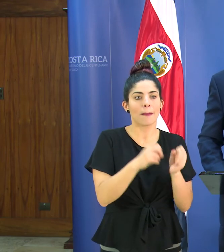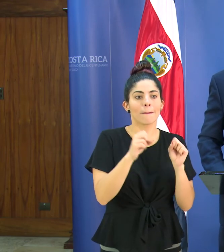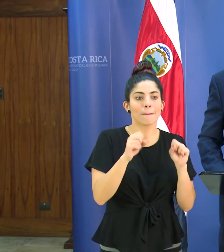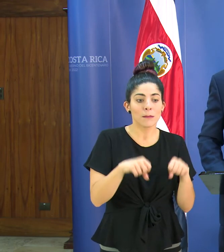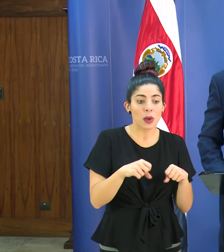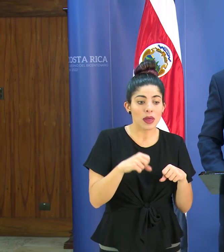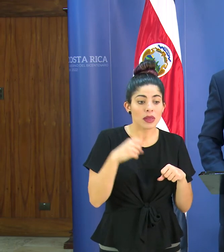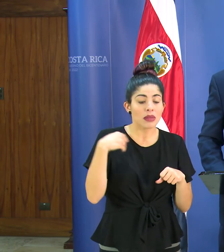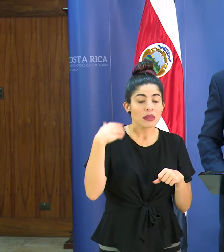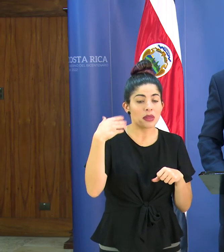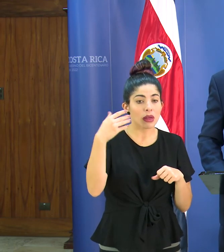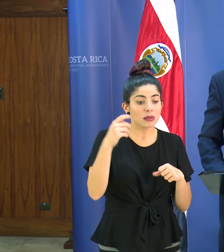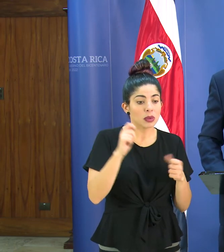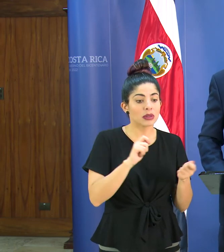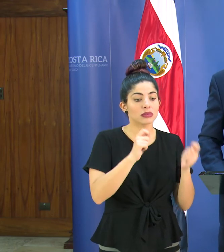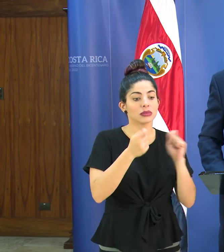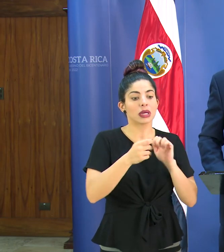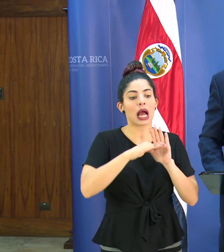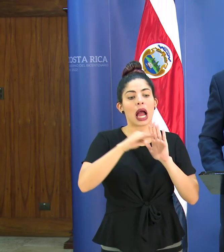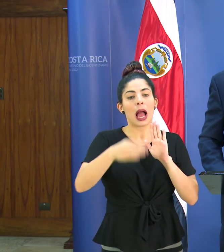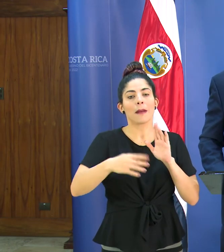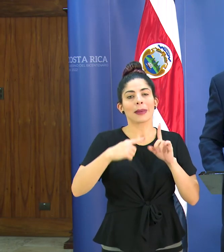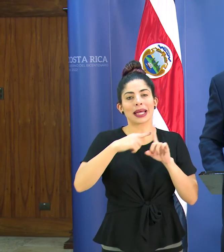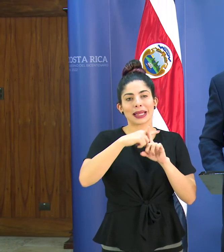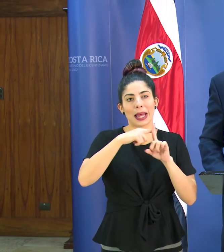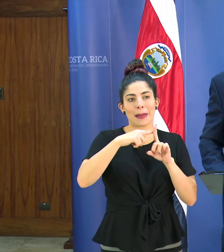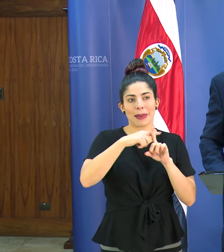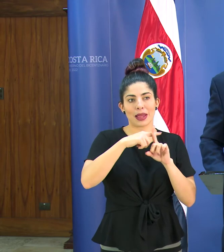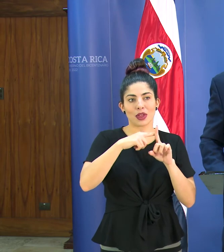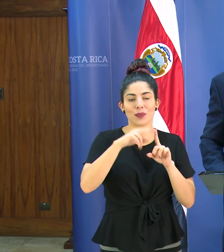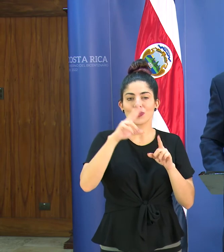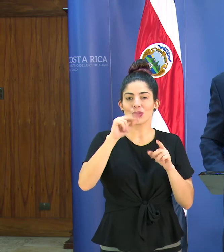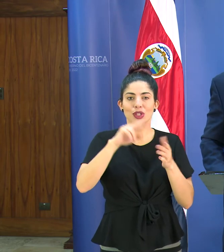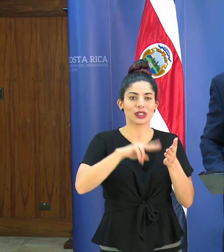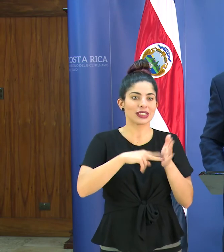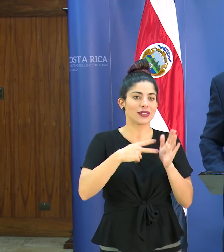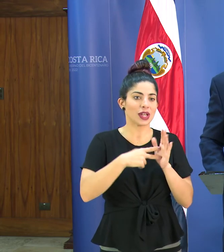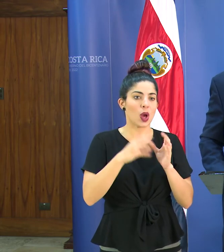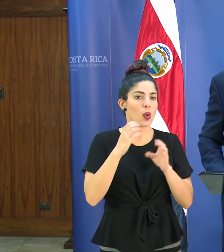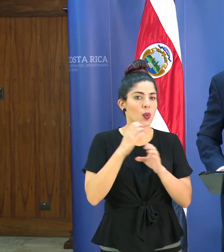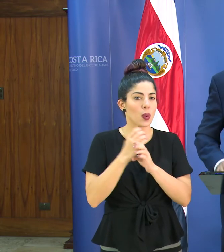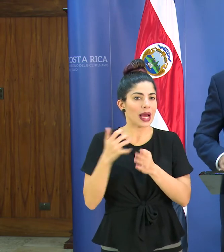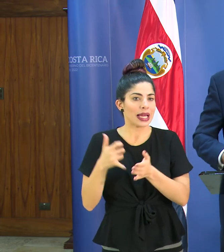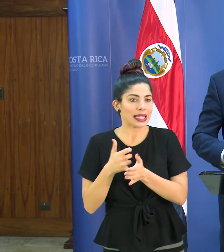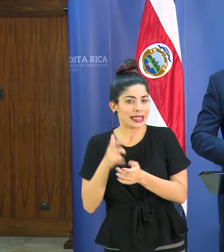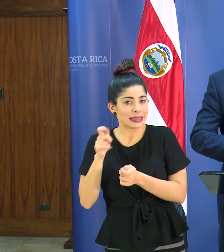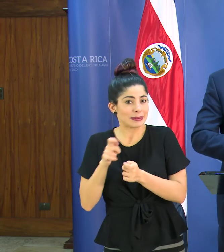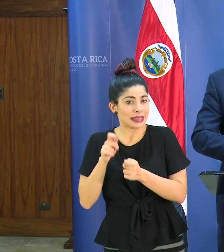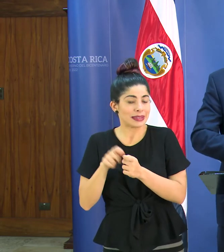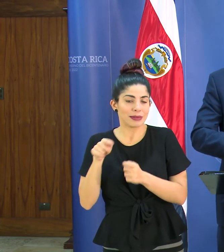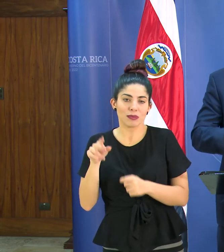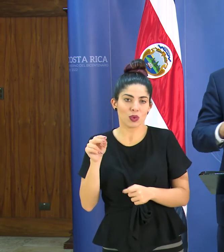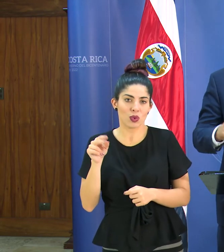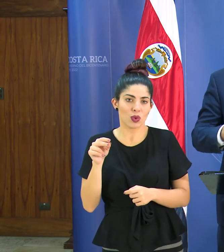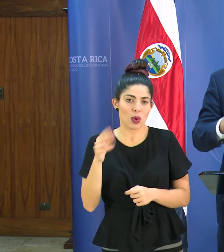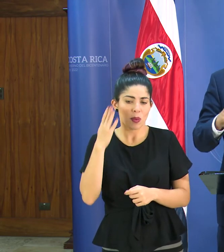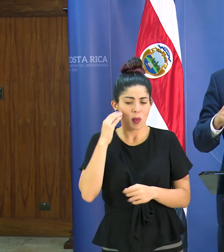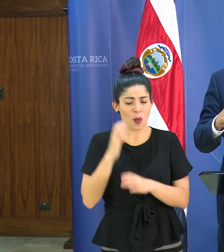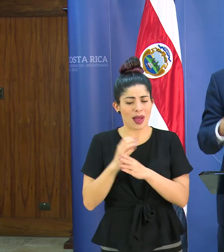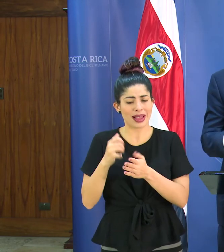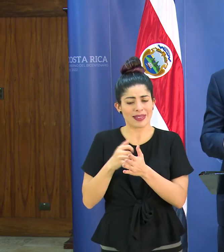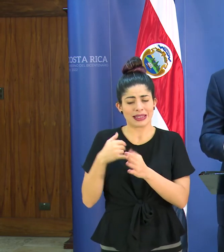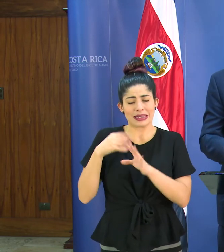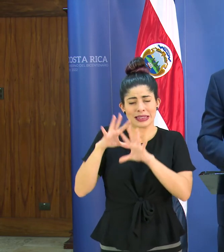convertirse a camas intermedias que no es exactamente cuidados intensivos con toda la